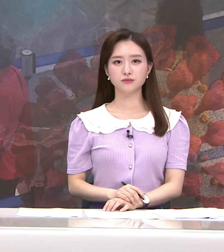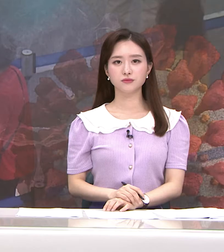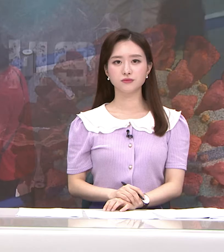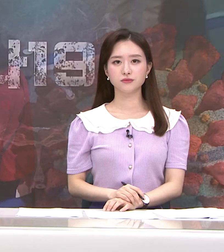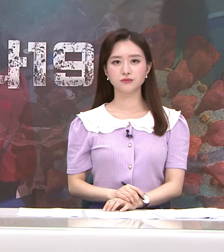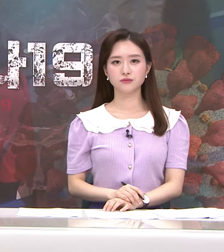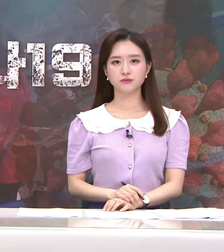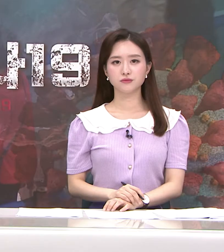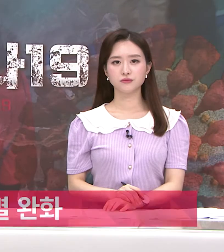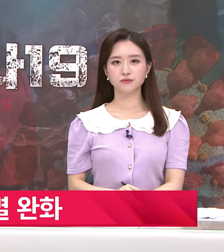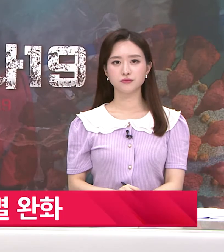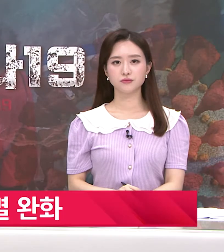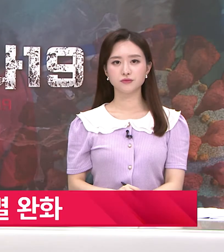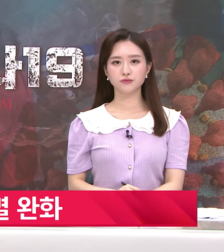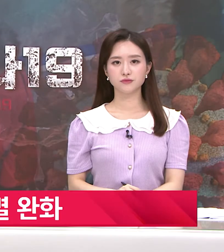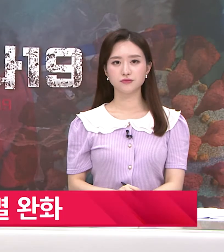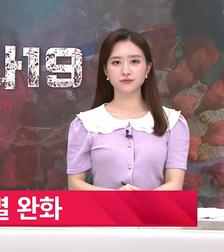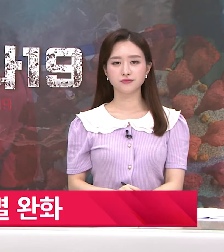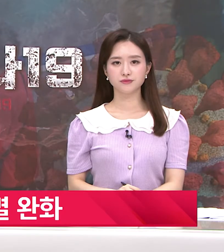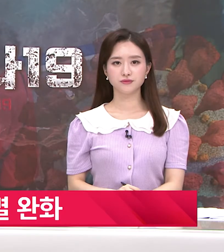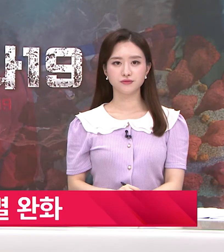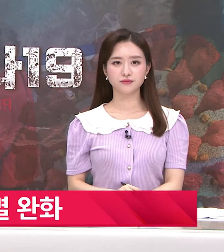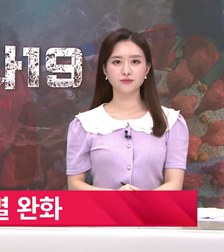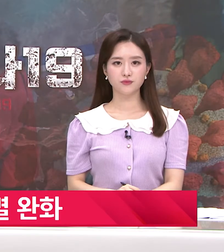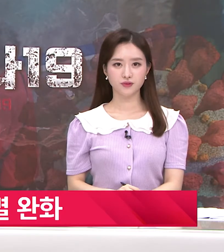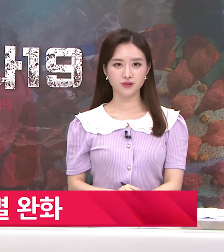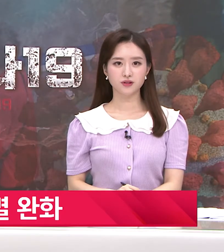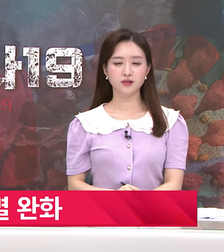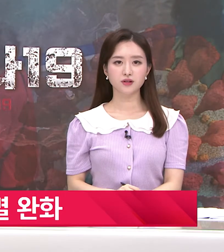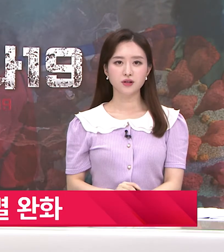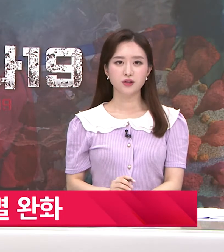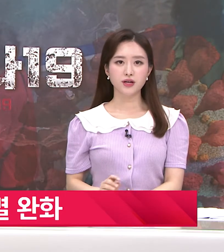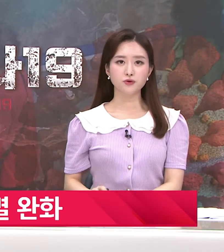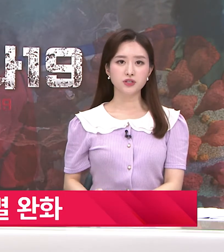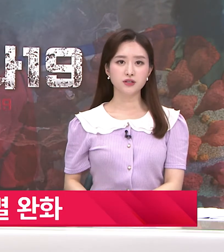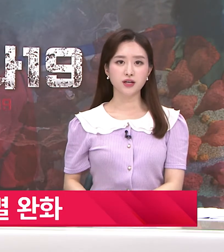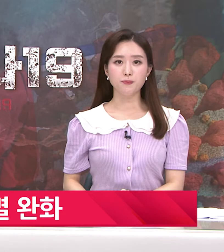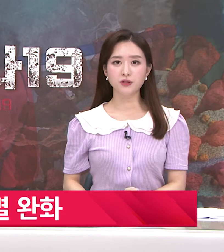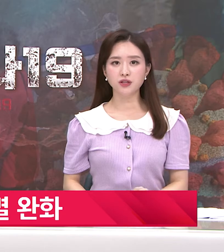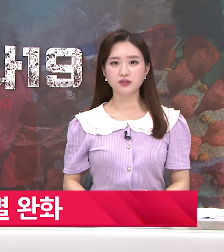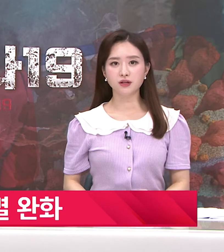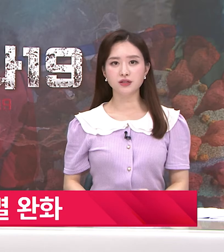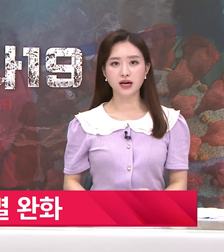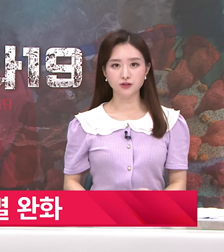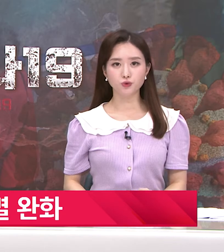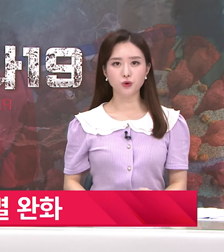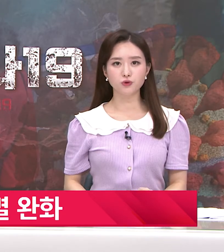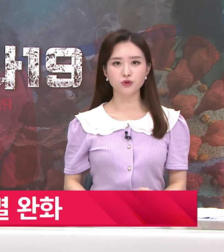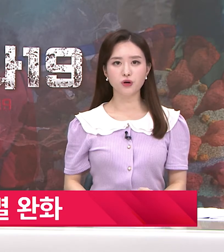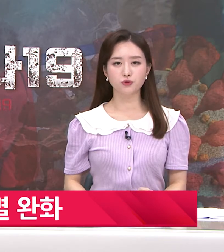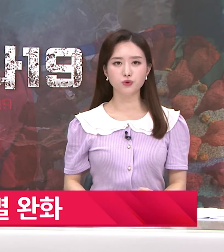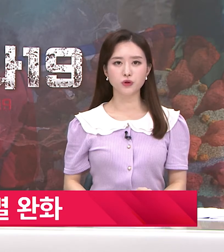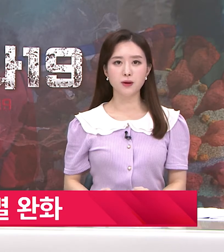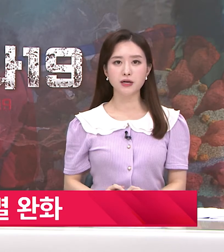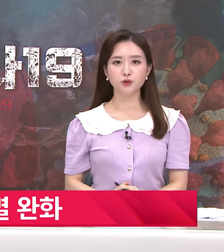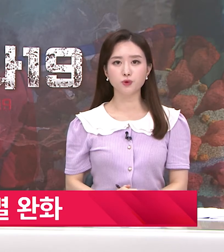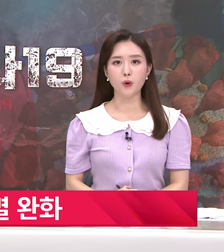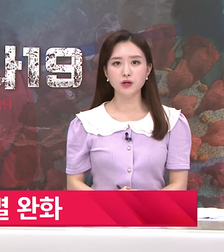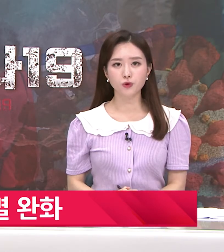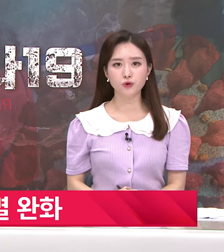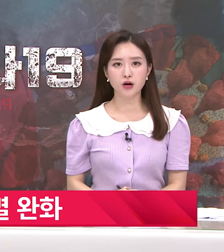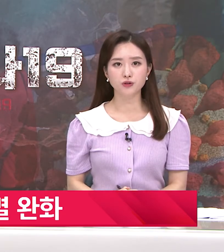네, 11월 1일부터 기존 사회적 거리두기 체계가 전면 개편됩니다. 대구시는 개편된 체계를 4주 동안 운영한 후